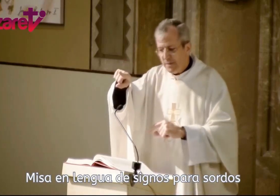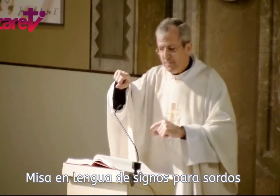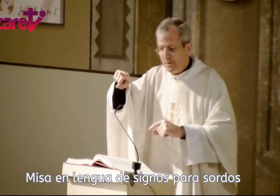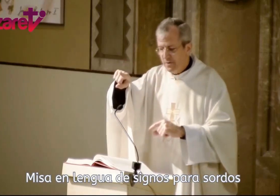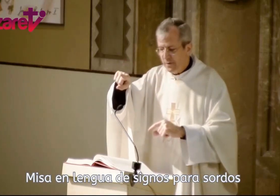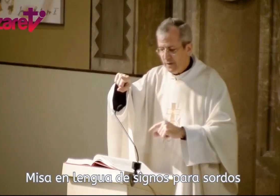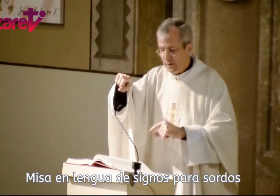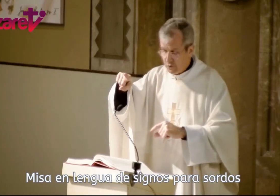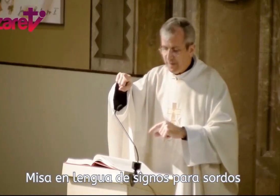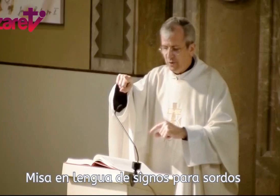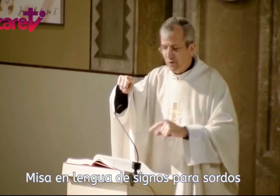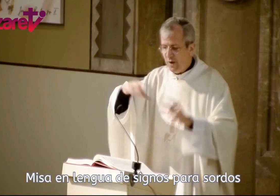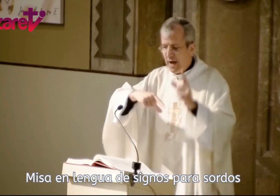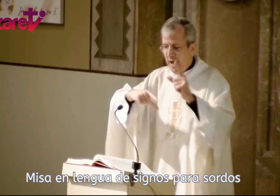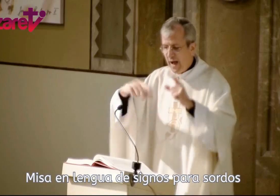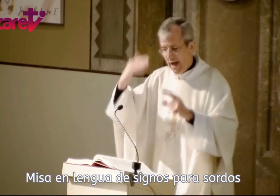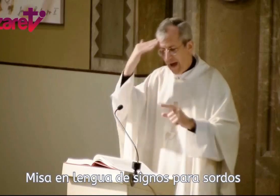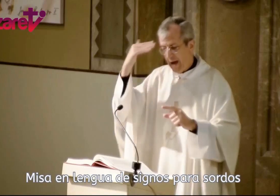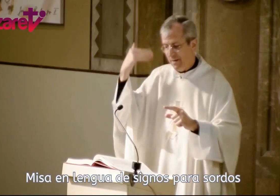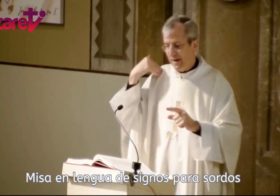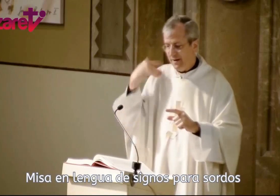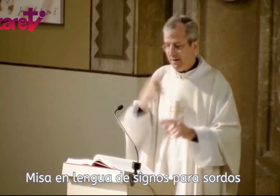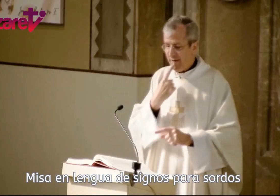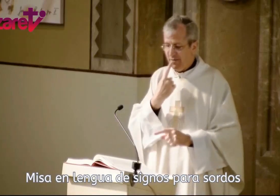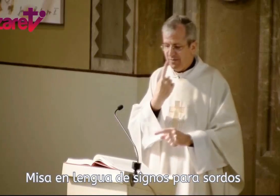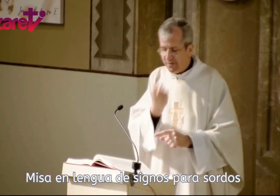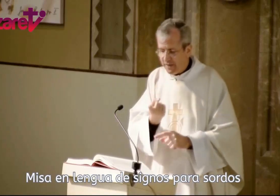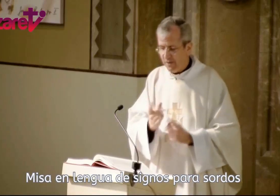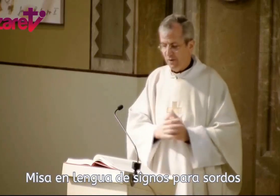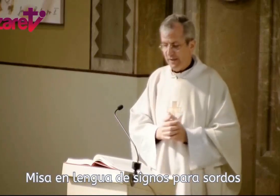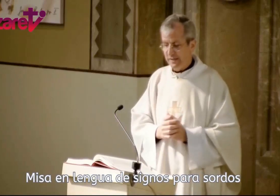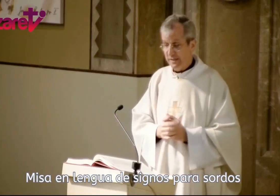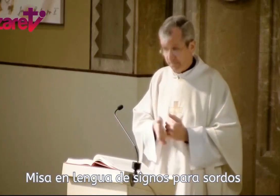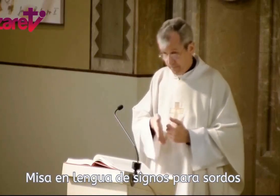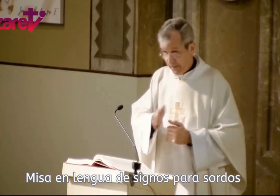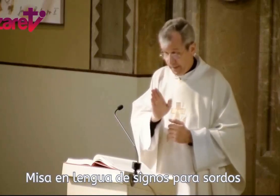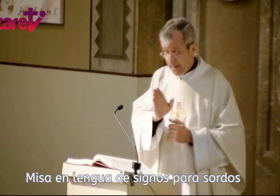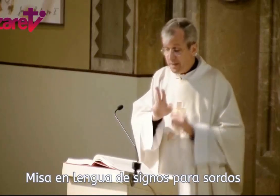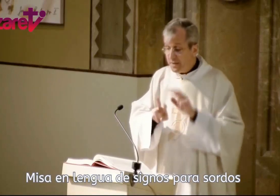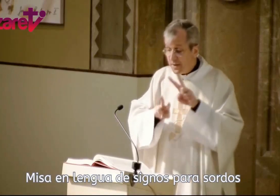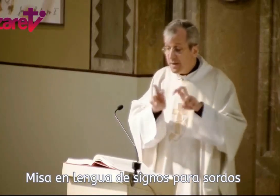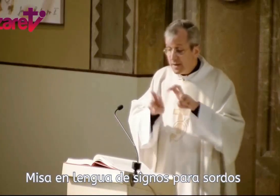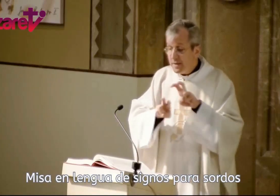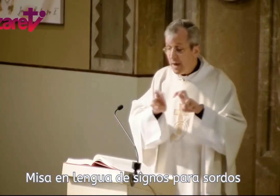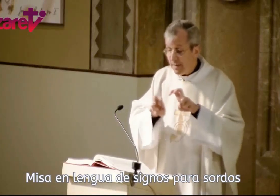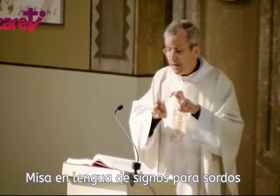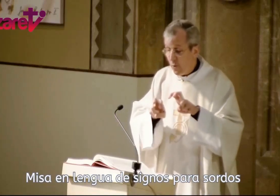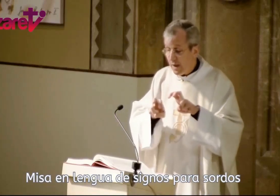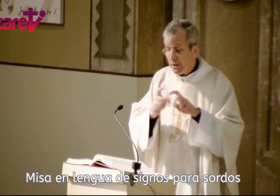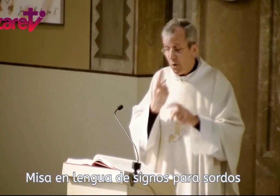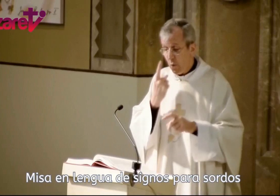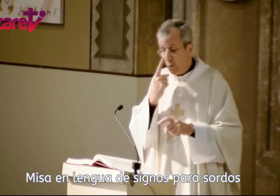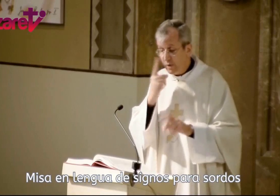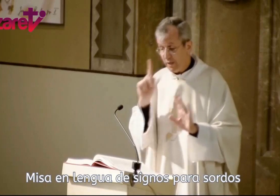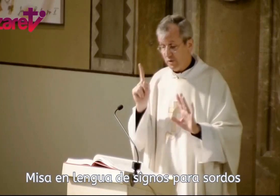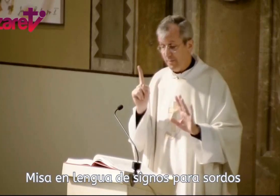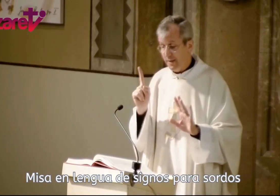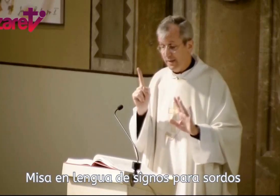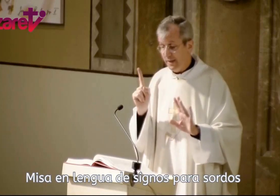envió, los mandó a Belén, diciéndoles Id y averiguad cuidadosamente